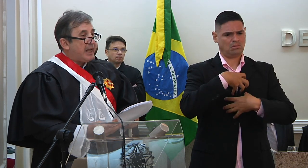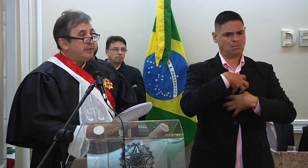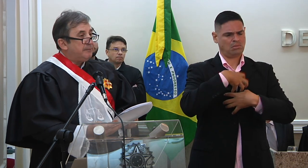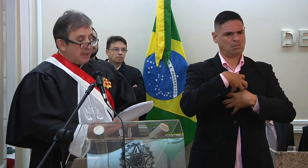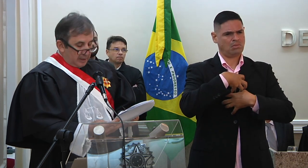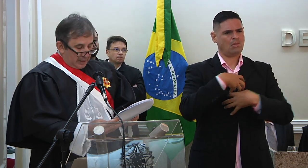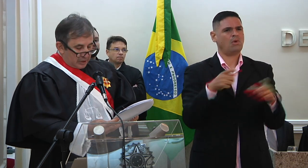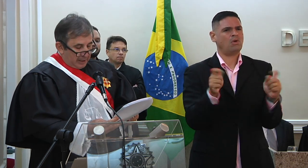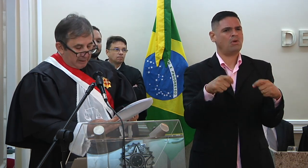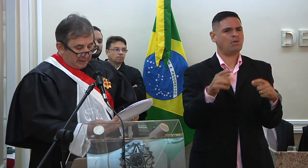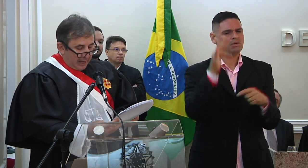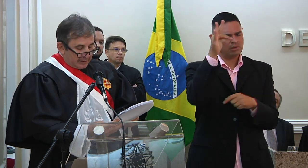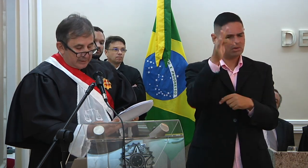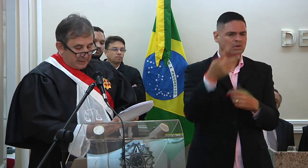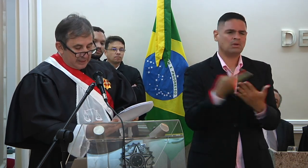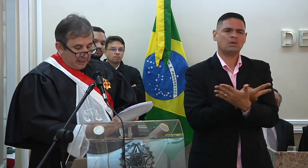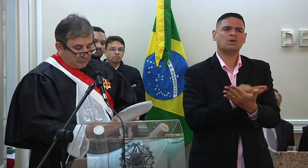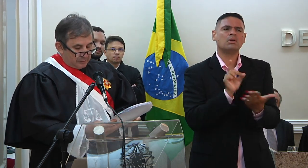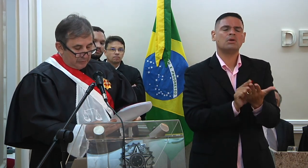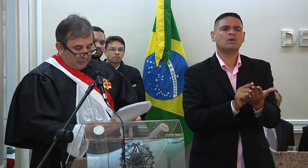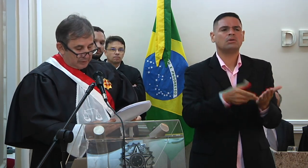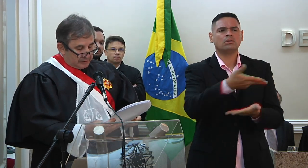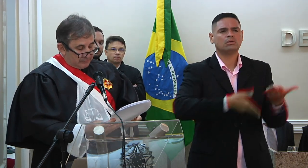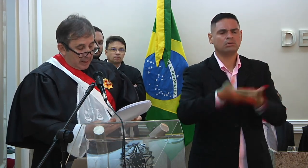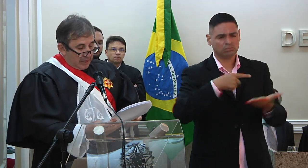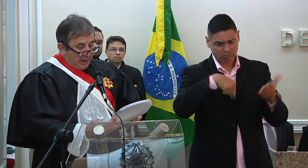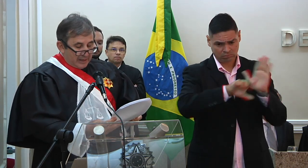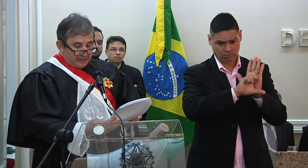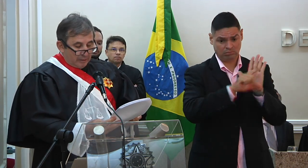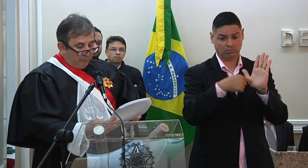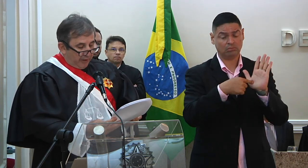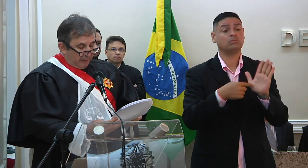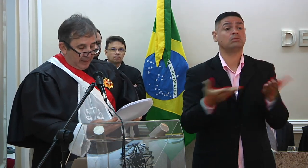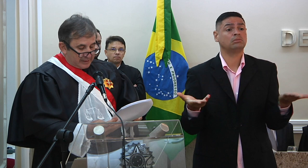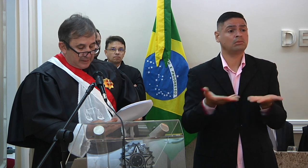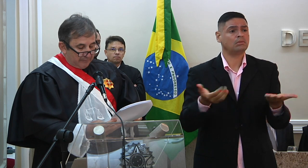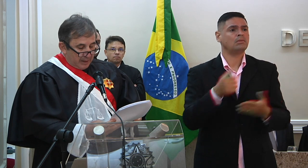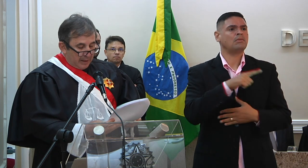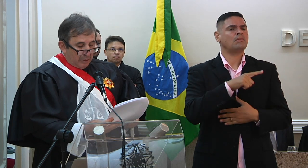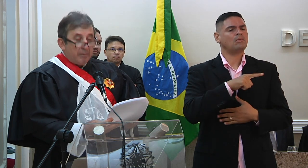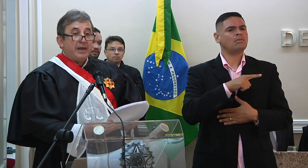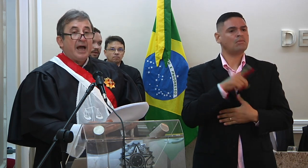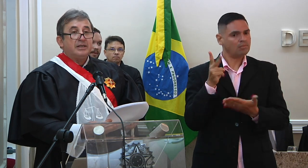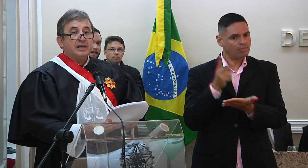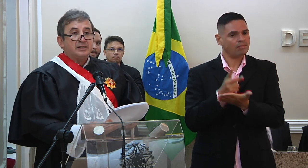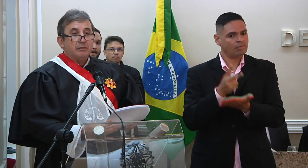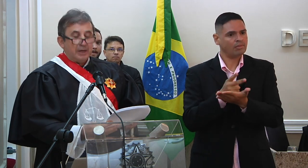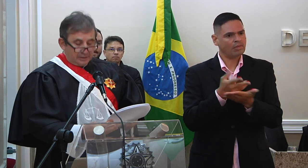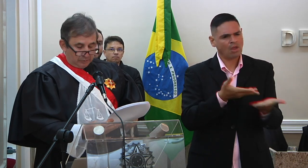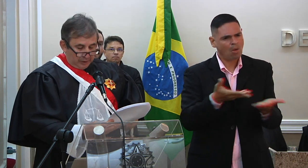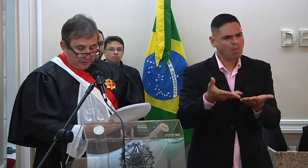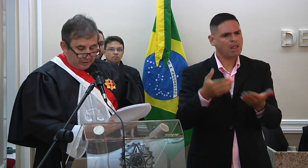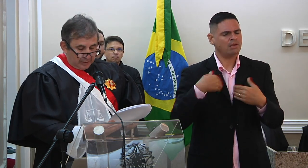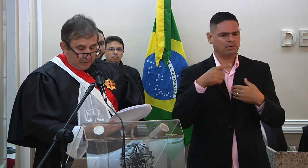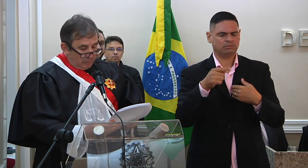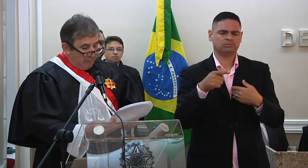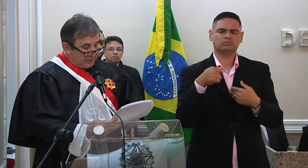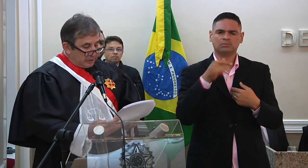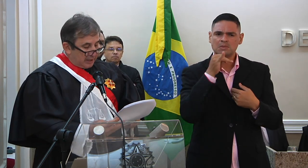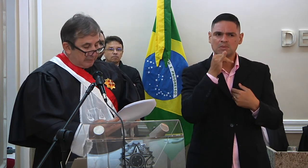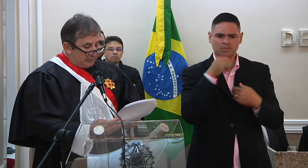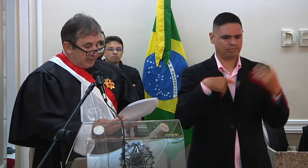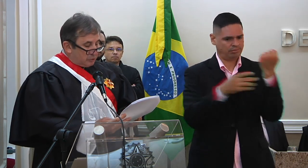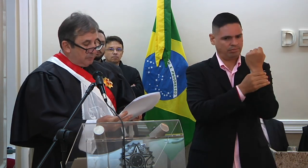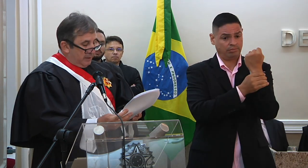previsibilidade e estabilidade nas relações jurídicas. Assim, com frequência, em homenagem à segurança jurídica,